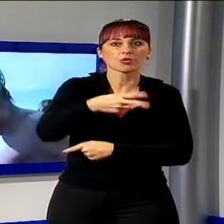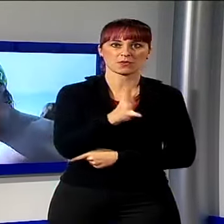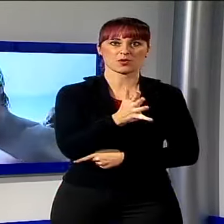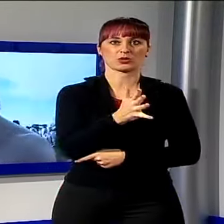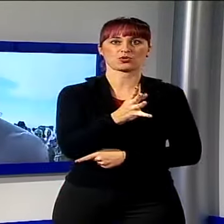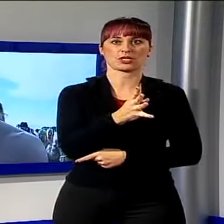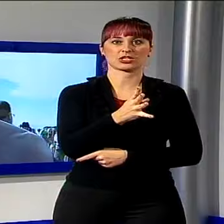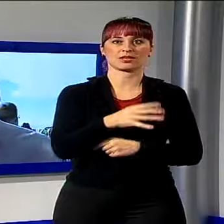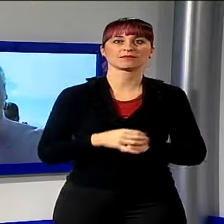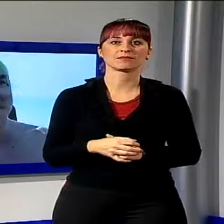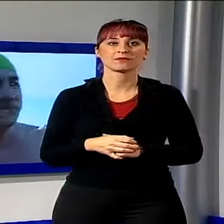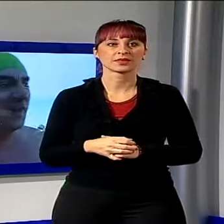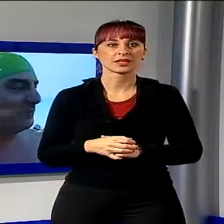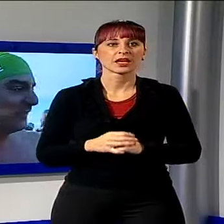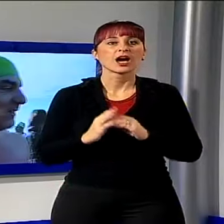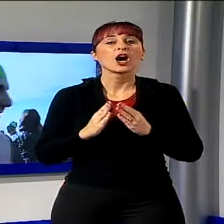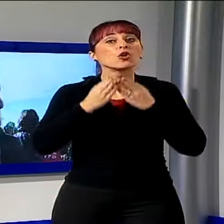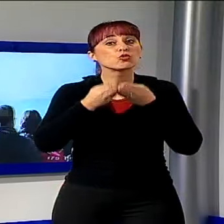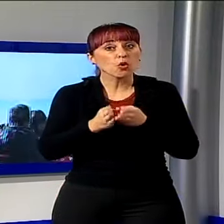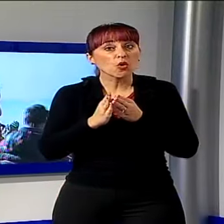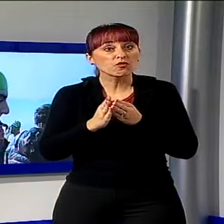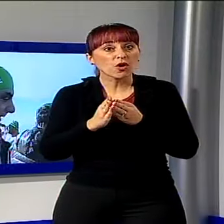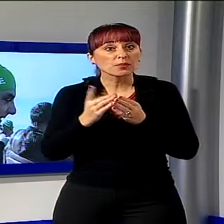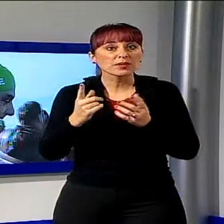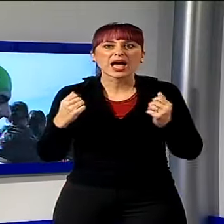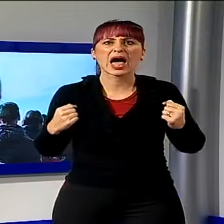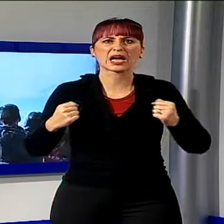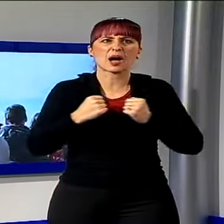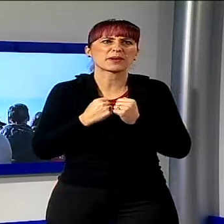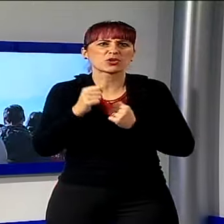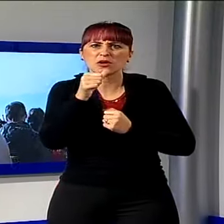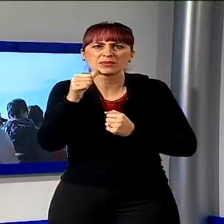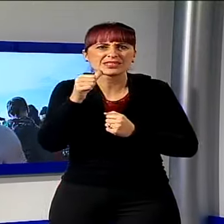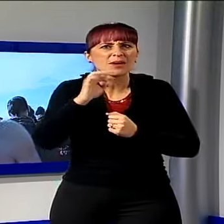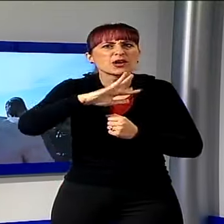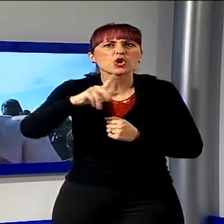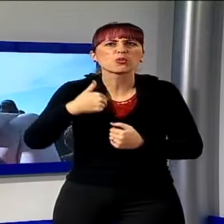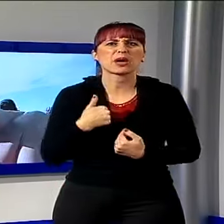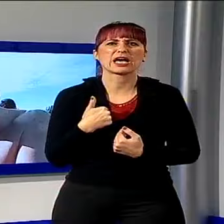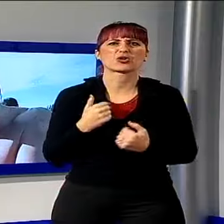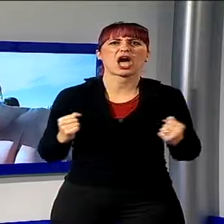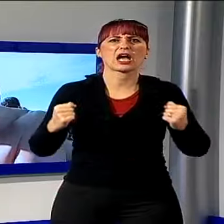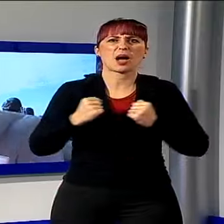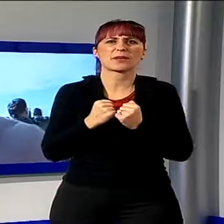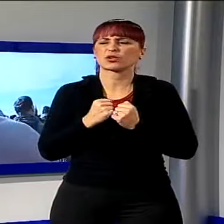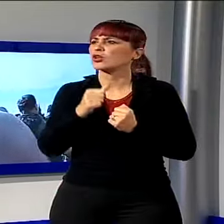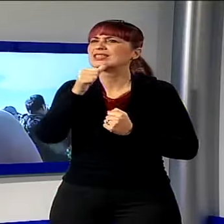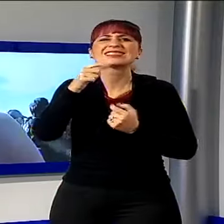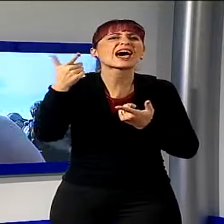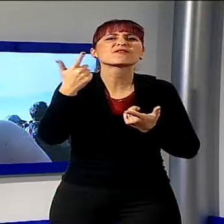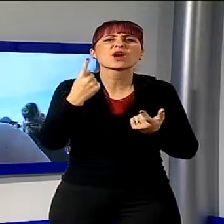Fanno anche questo il tuffo di Capodanno. l'accappatoio. Aiaia, allora ci vuole un accappatoio.